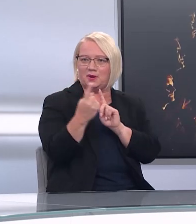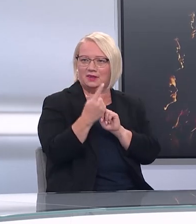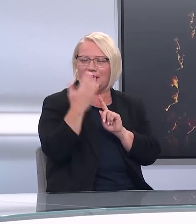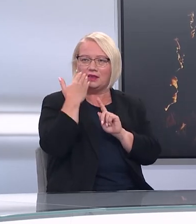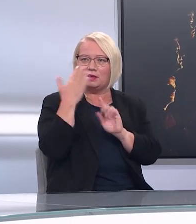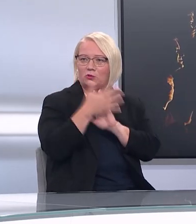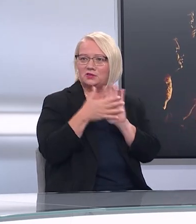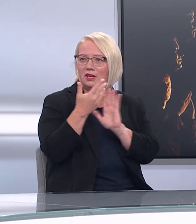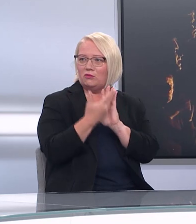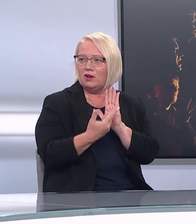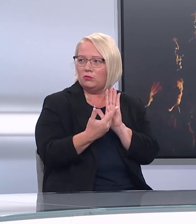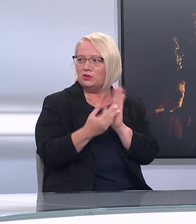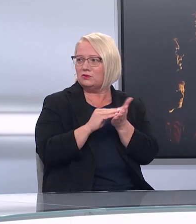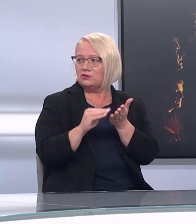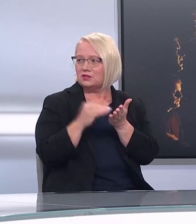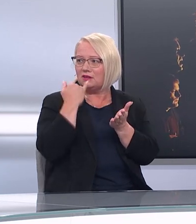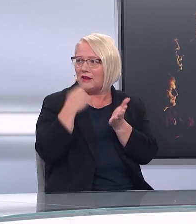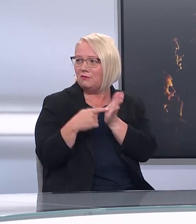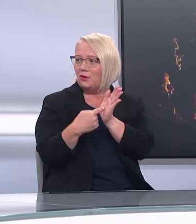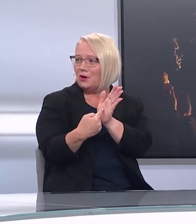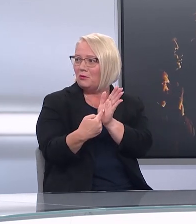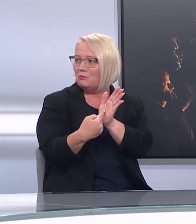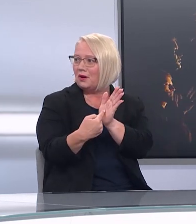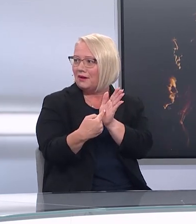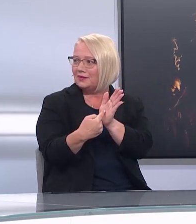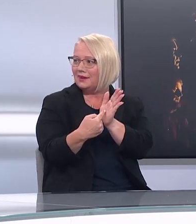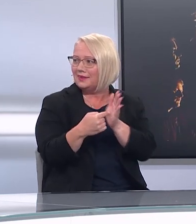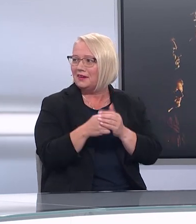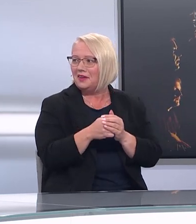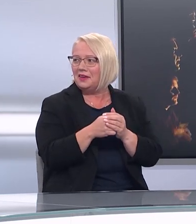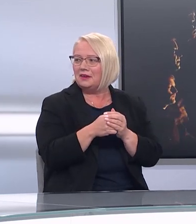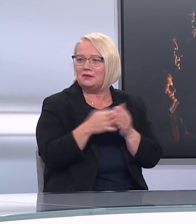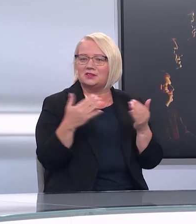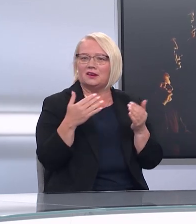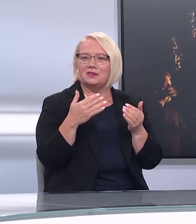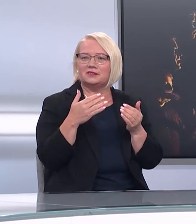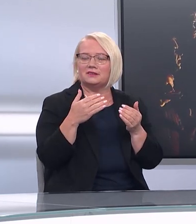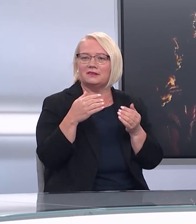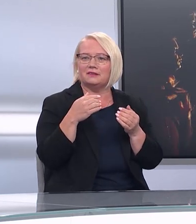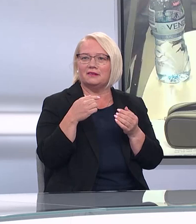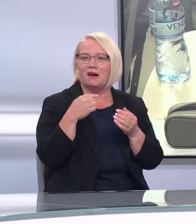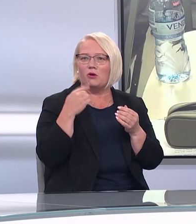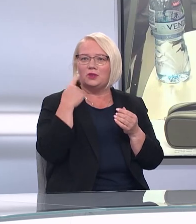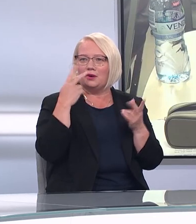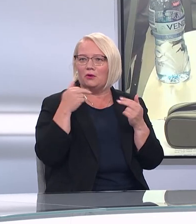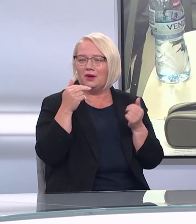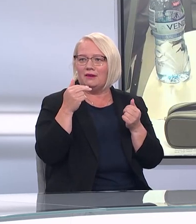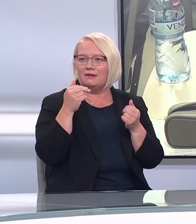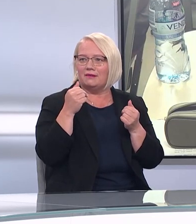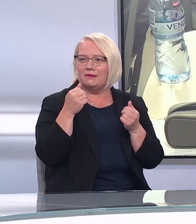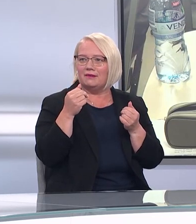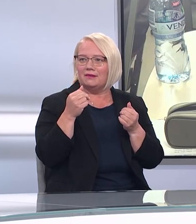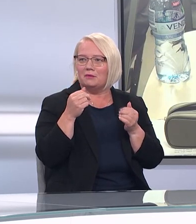cilvēks pretī, neprot zīmi valodas, var uzrakstīt telefonā un parādīt. Ir visādas audio